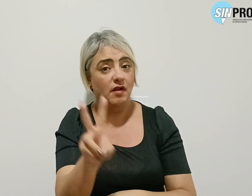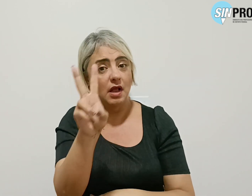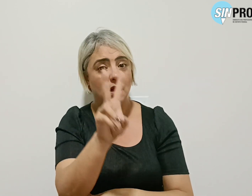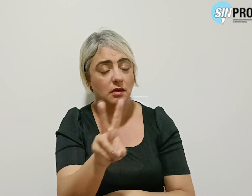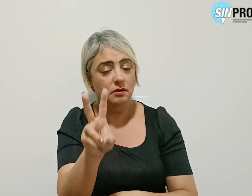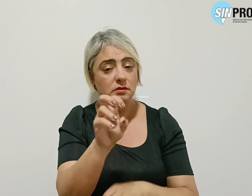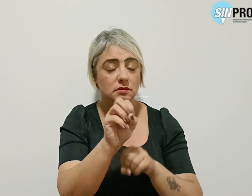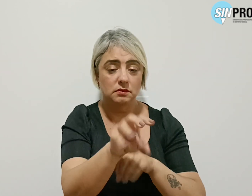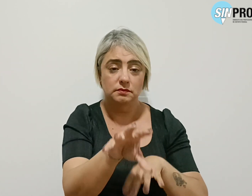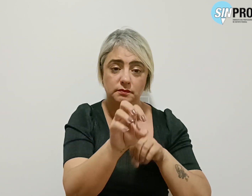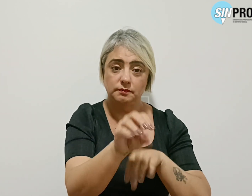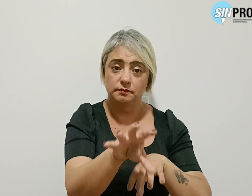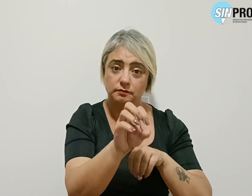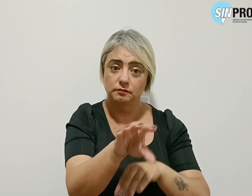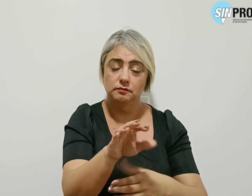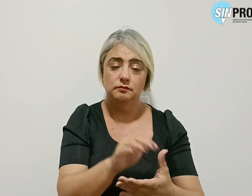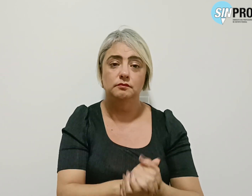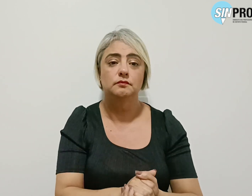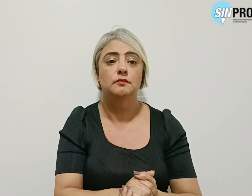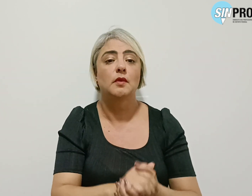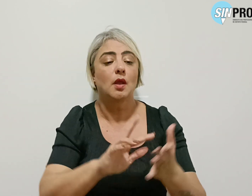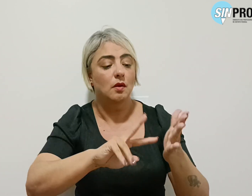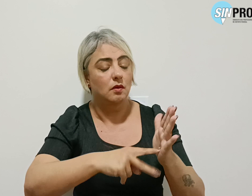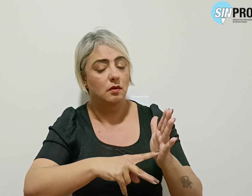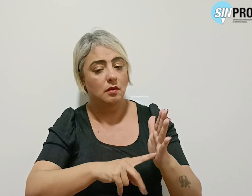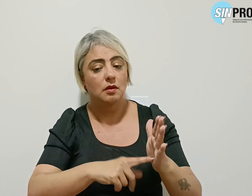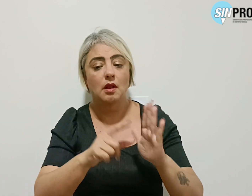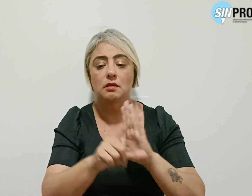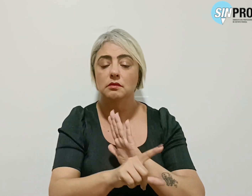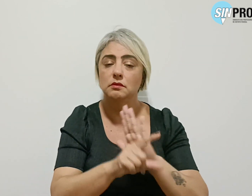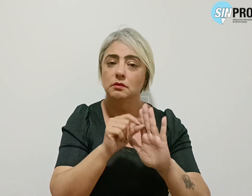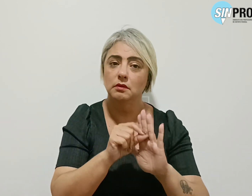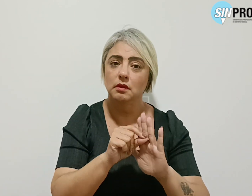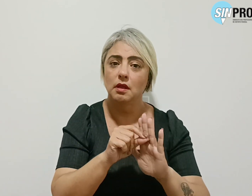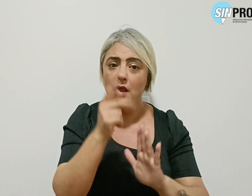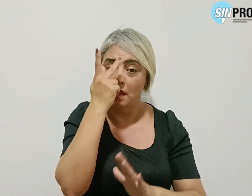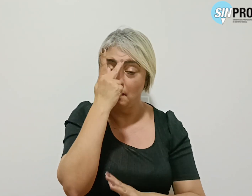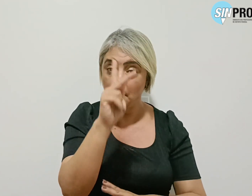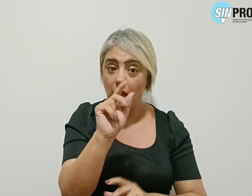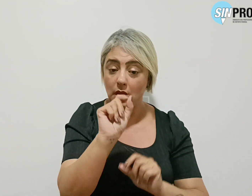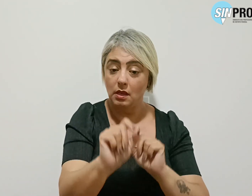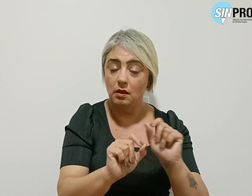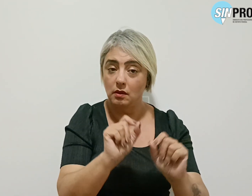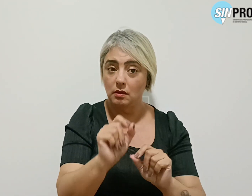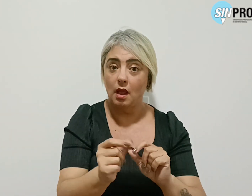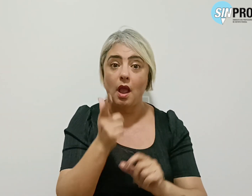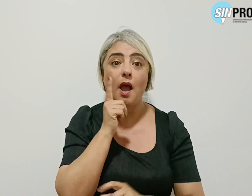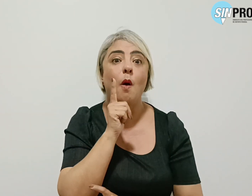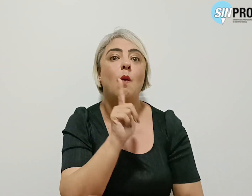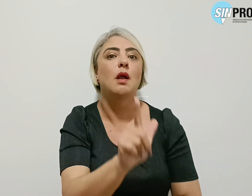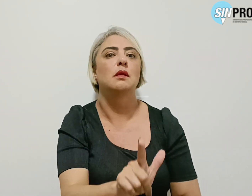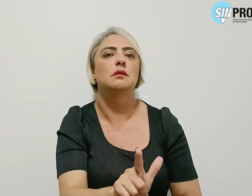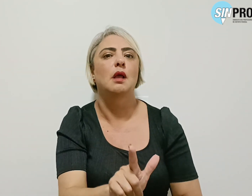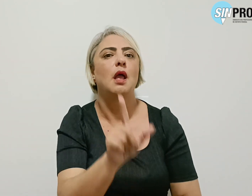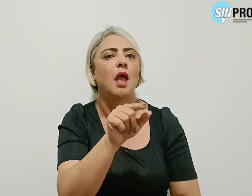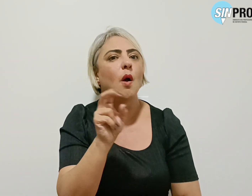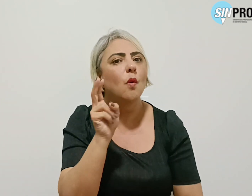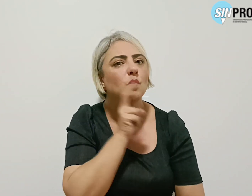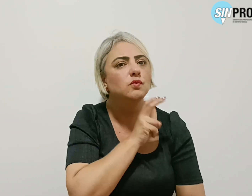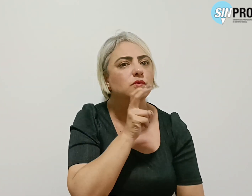da educação. O sindicato reforça que para que isso seja alcançado é urgente o